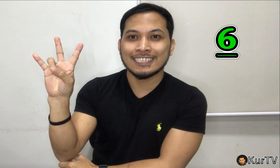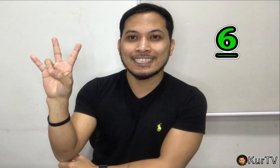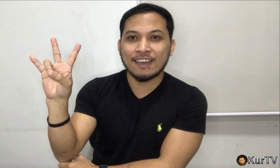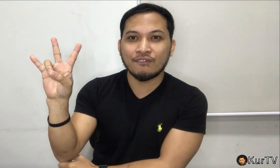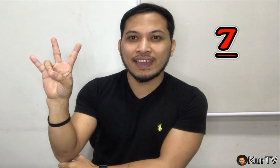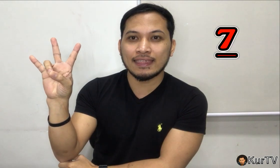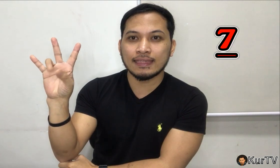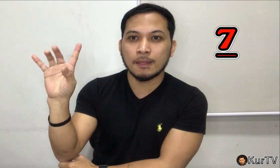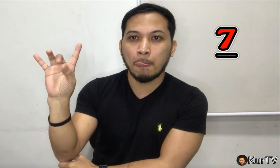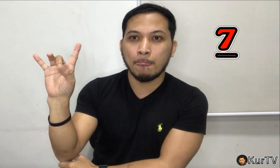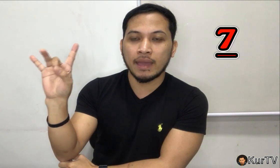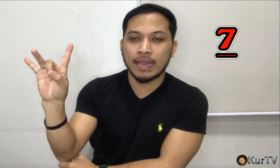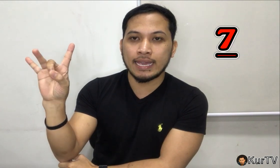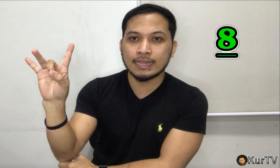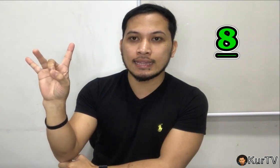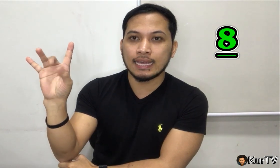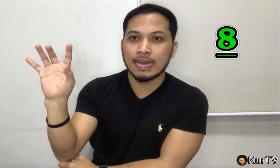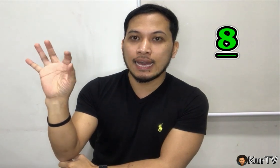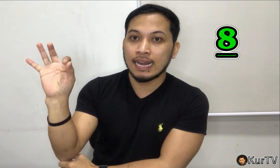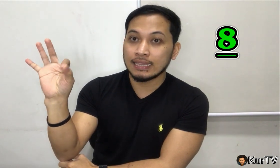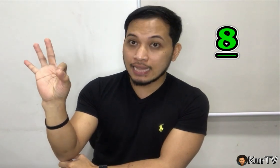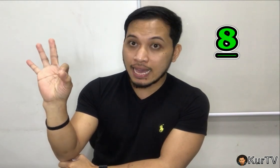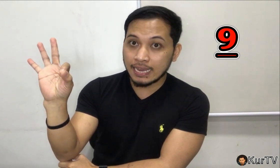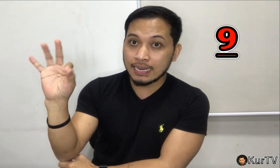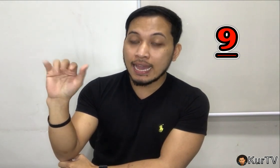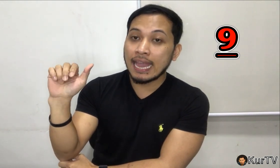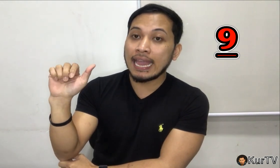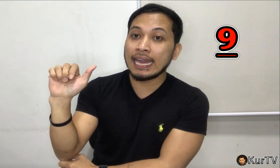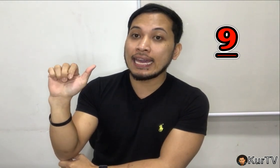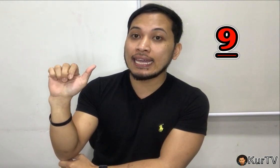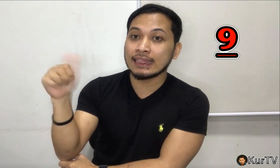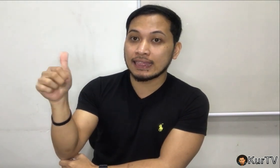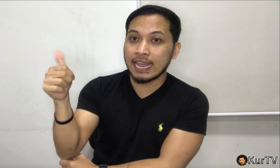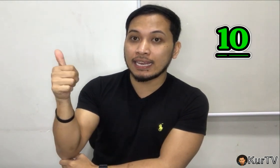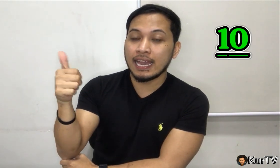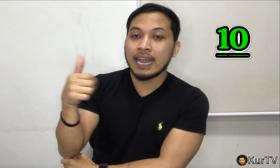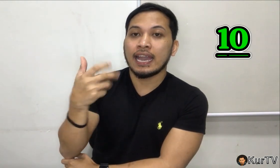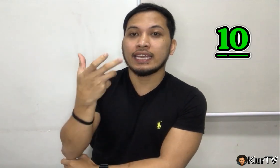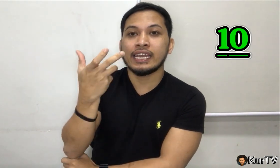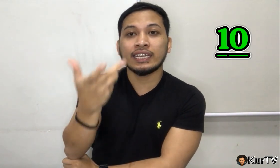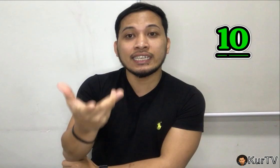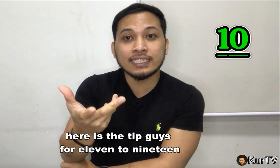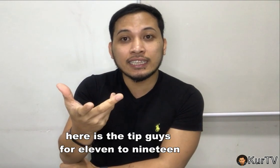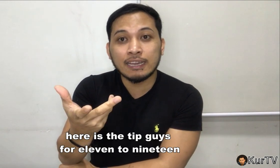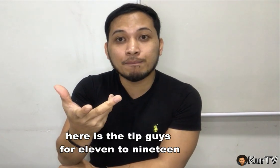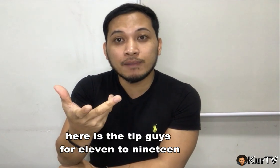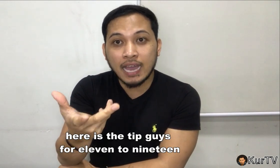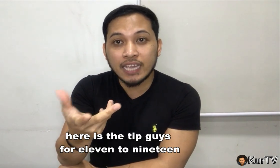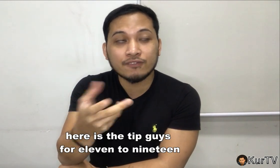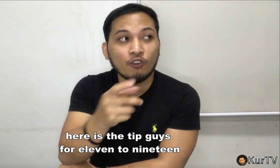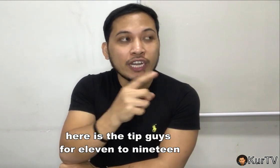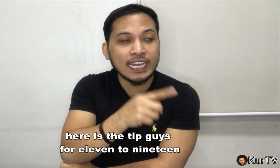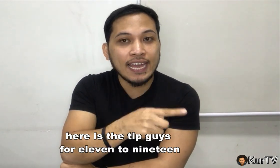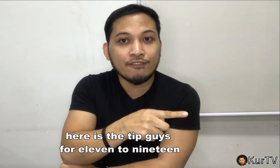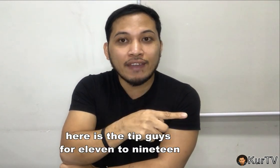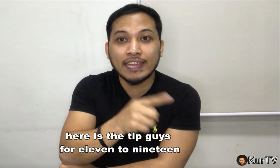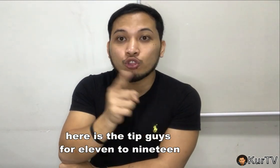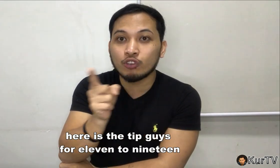7, 8, 9, and 10. And here is the tip guys for 11 to